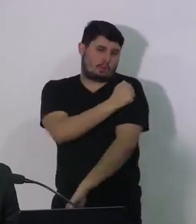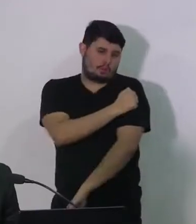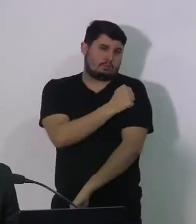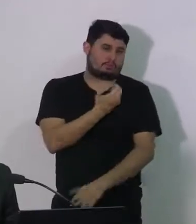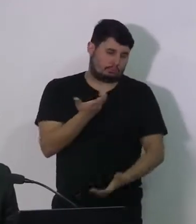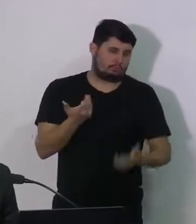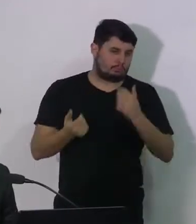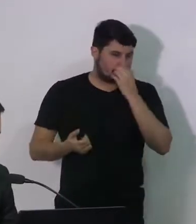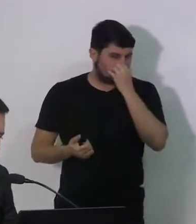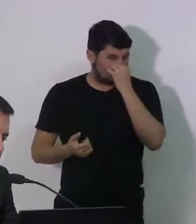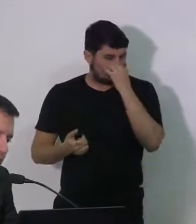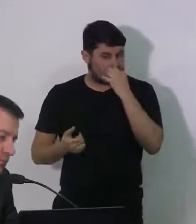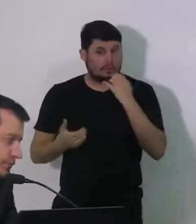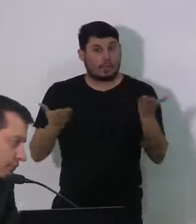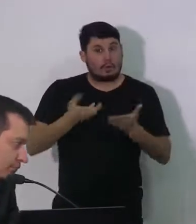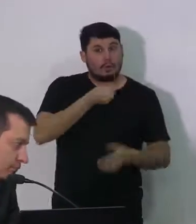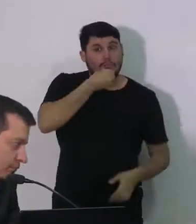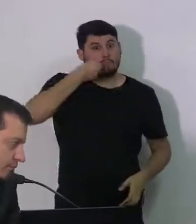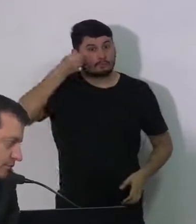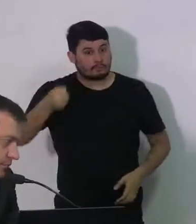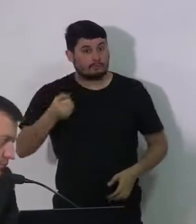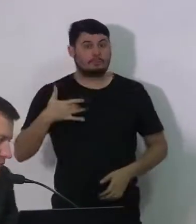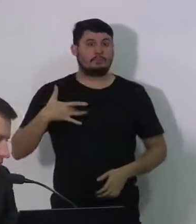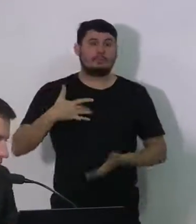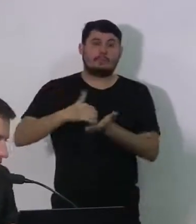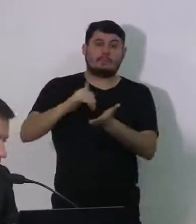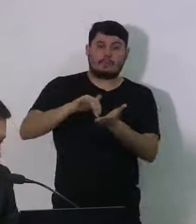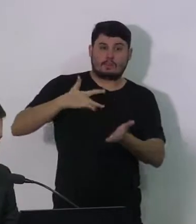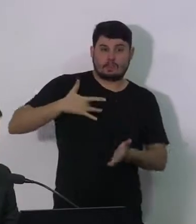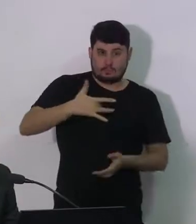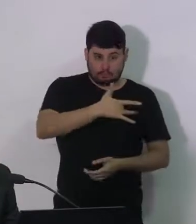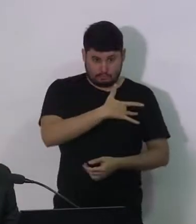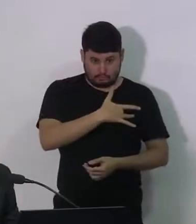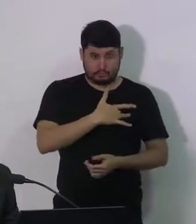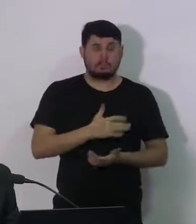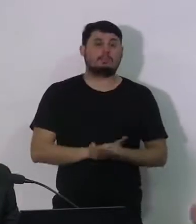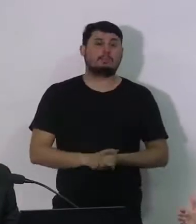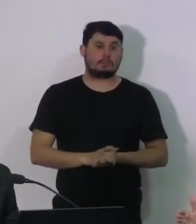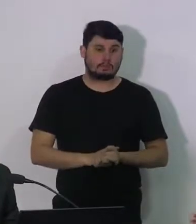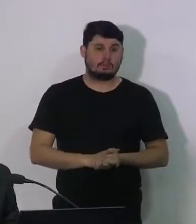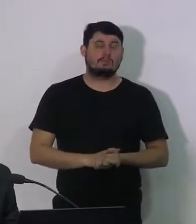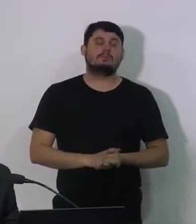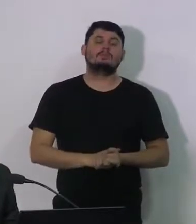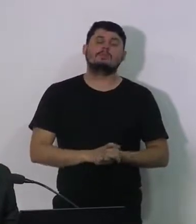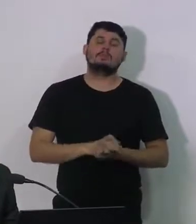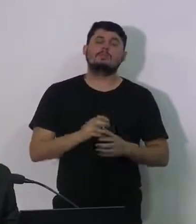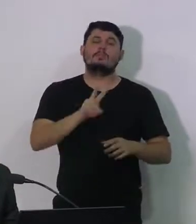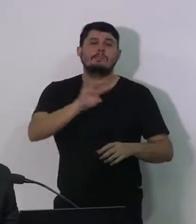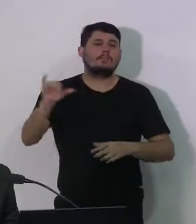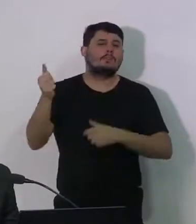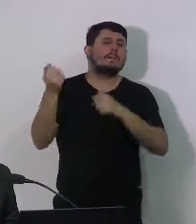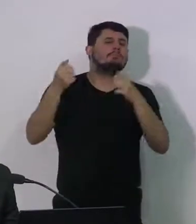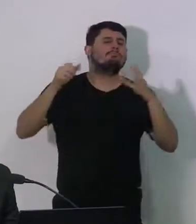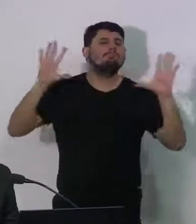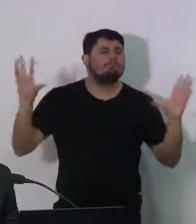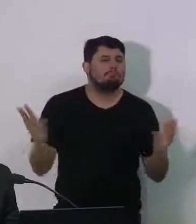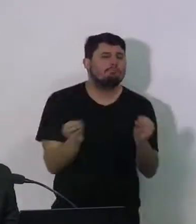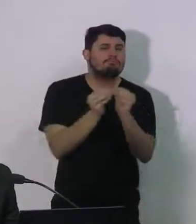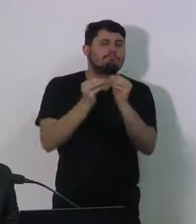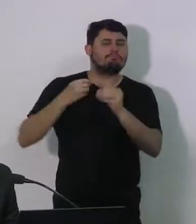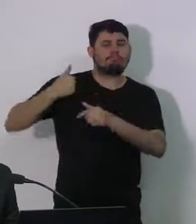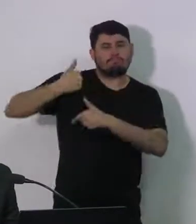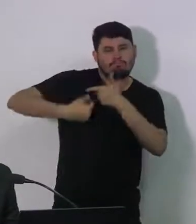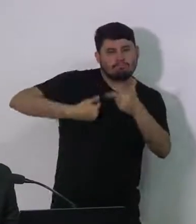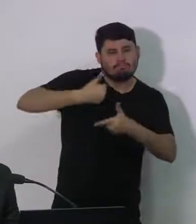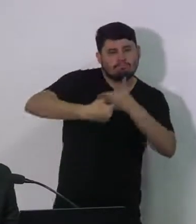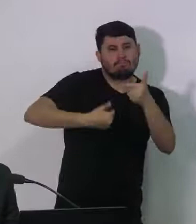Eu passo a palavra agora para Francisco Santos, nosso secretário de Saúde, para poder fazer o detalhamento e o balanço das ações, e a gente poder dizer daqui